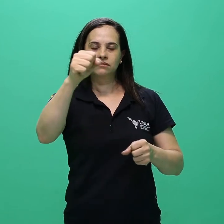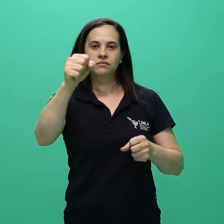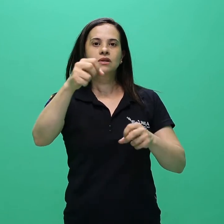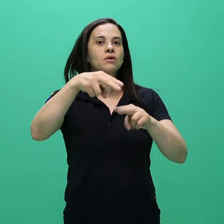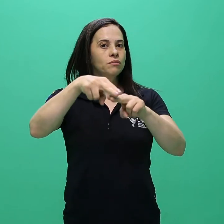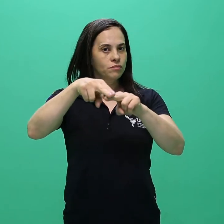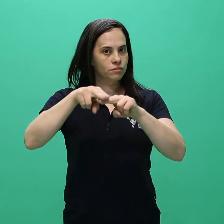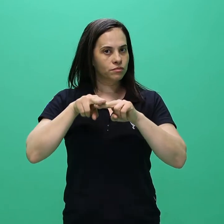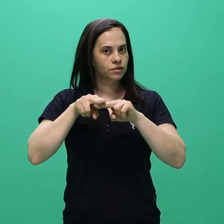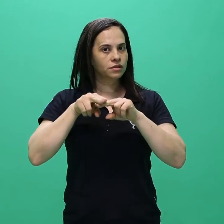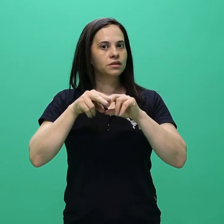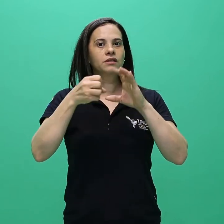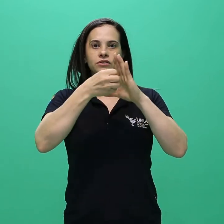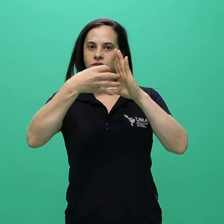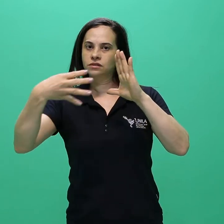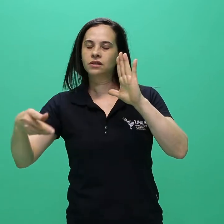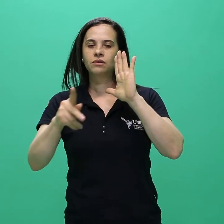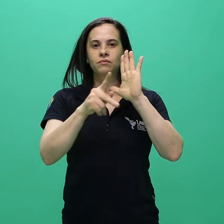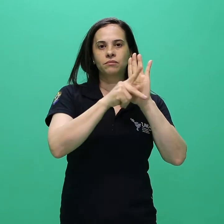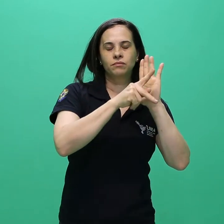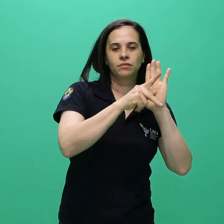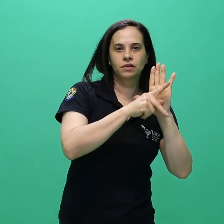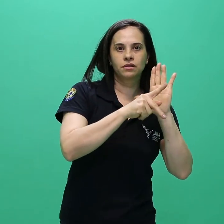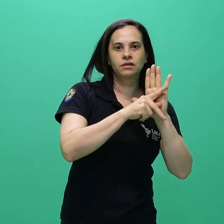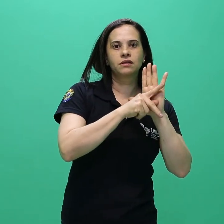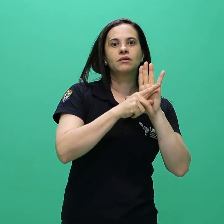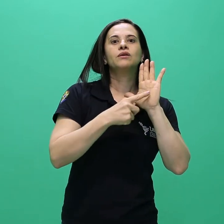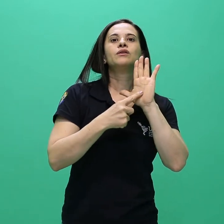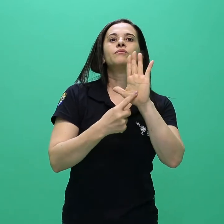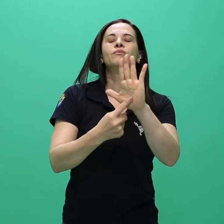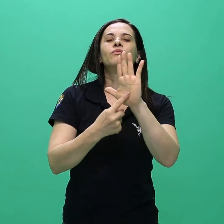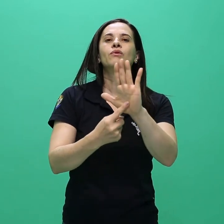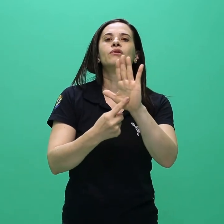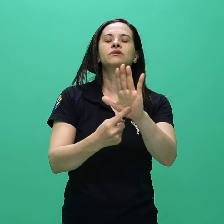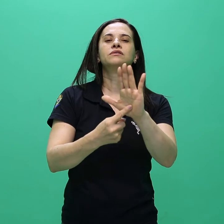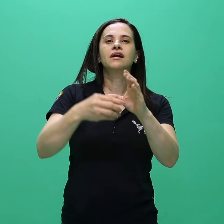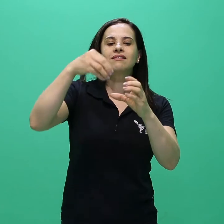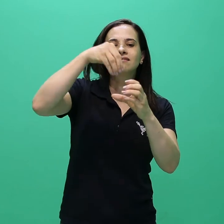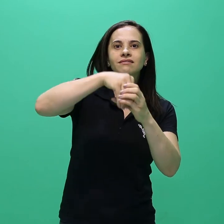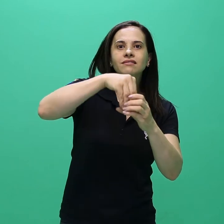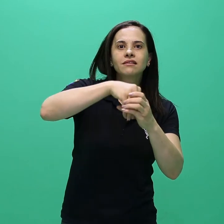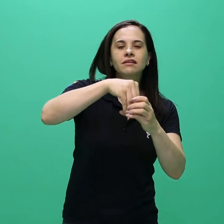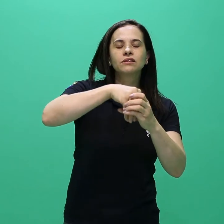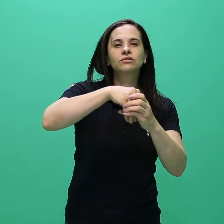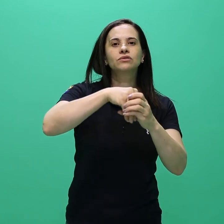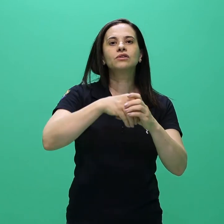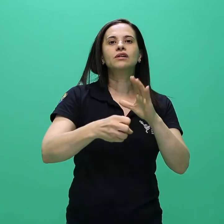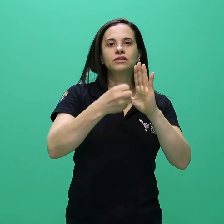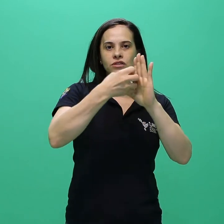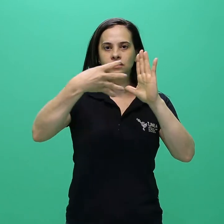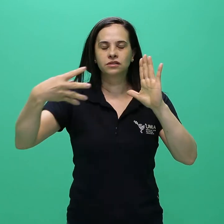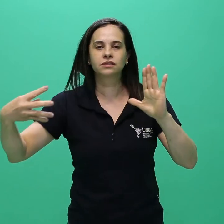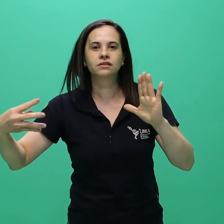de editais da UNILA, conforme cronograma elencado no anexo 1 do presente edital.